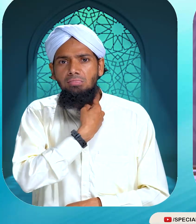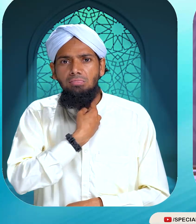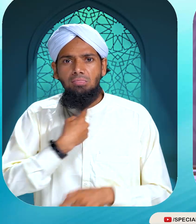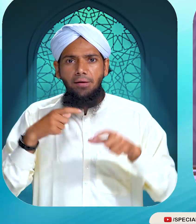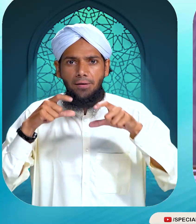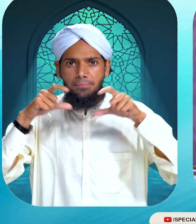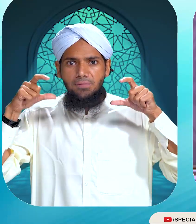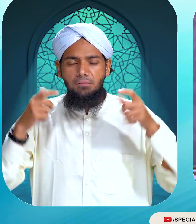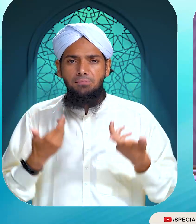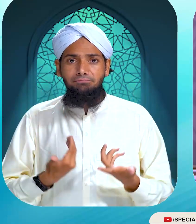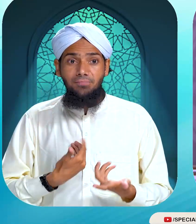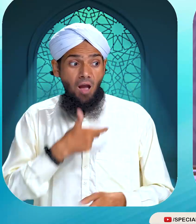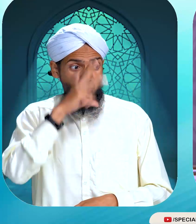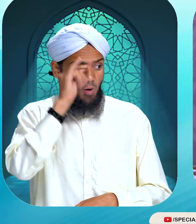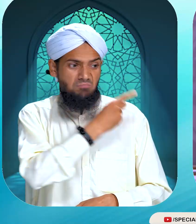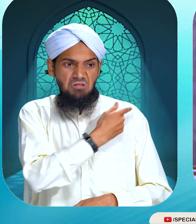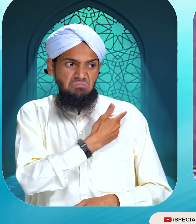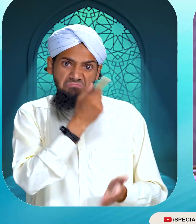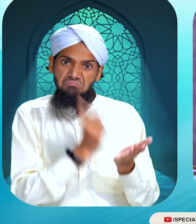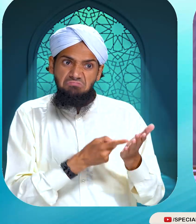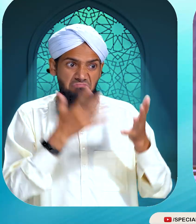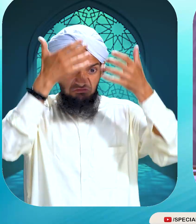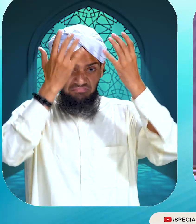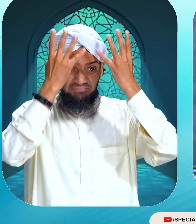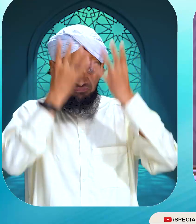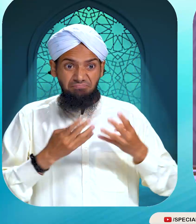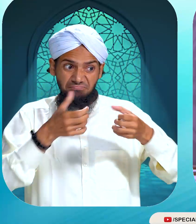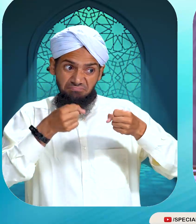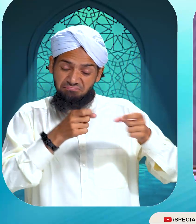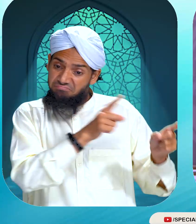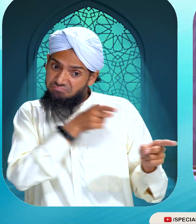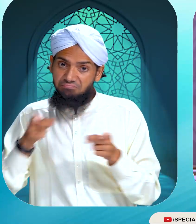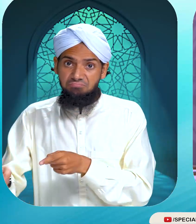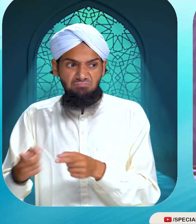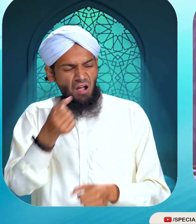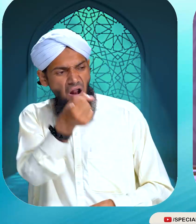بچے کا قتل ہو گیا اور ان دونوں کو سزا بھی ہو گئی لالچ